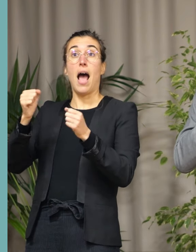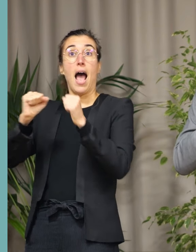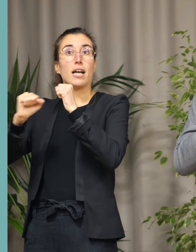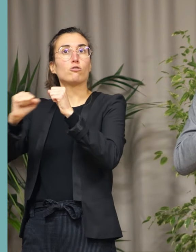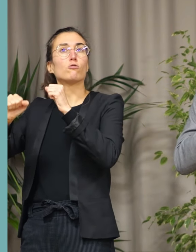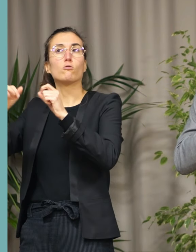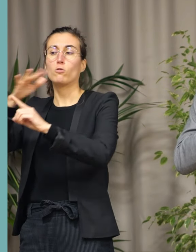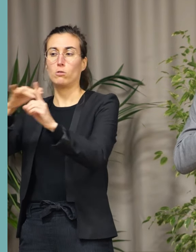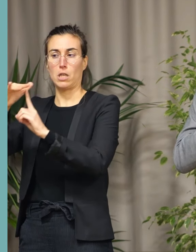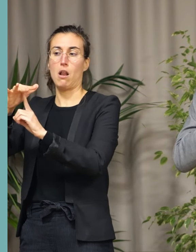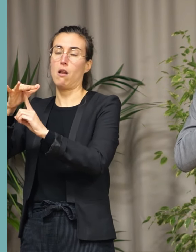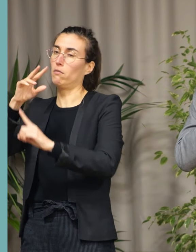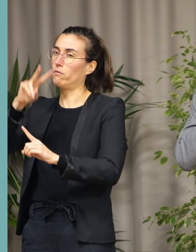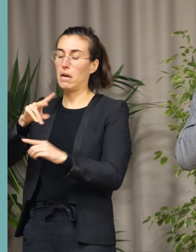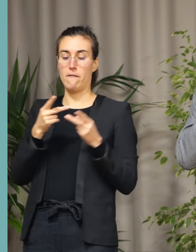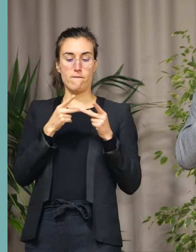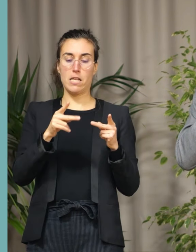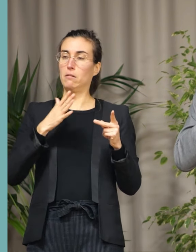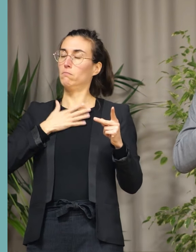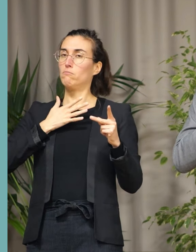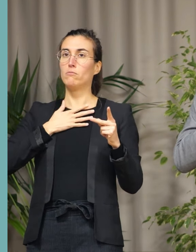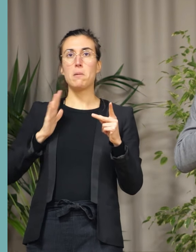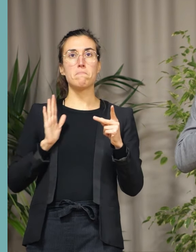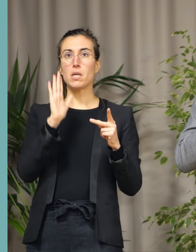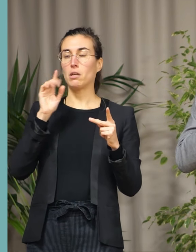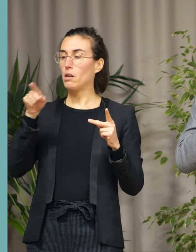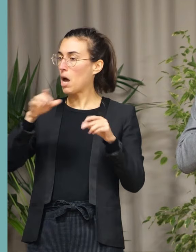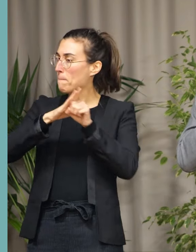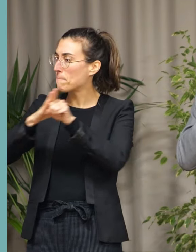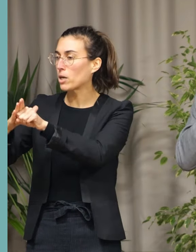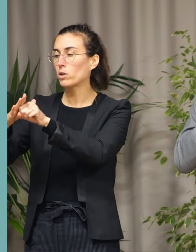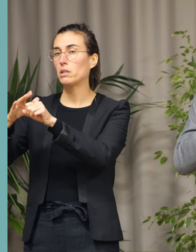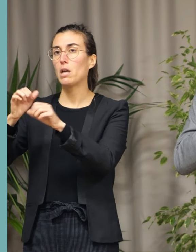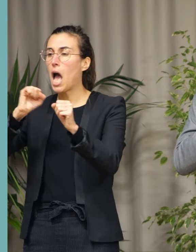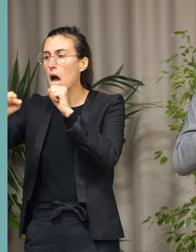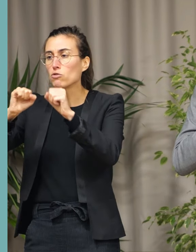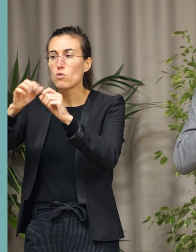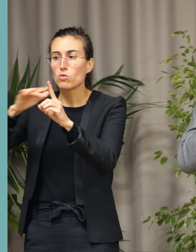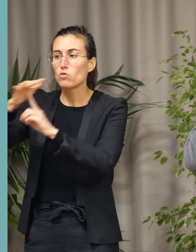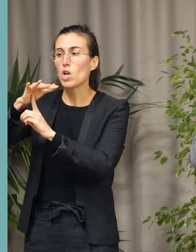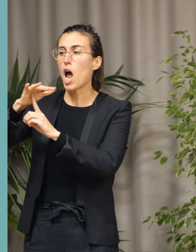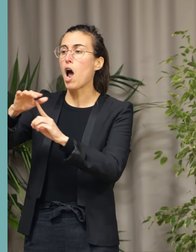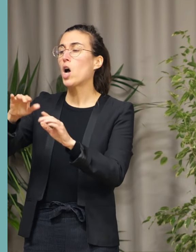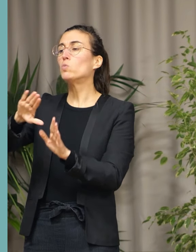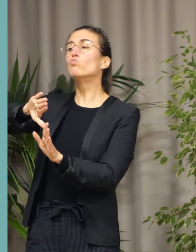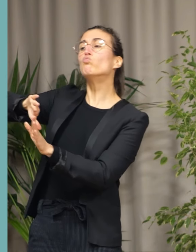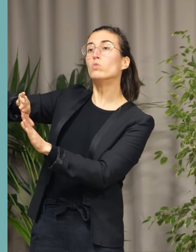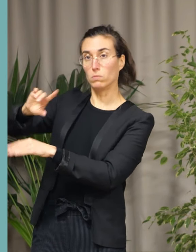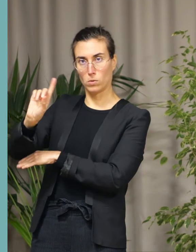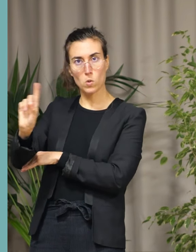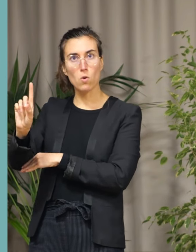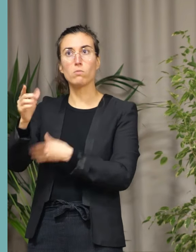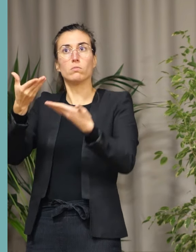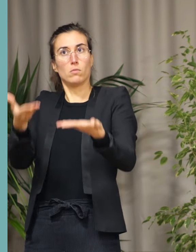sera toujours une priorité. Pas question d'envisager une quelconque suppression d'action en ces temps difficiles